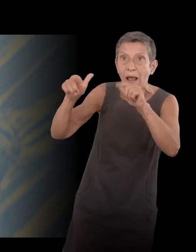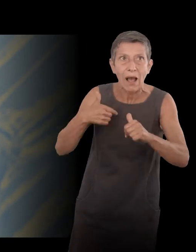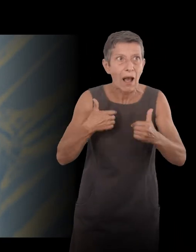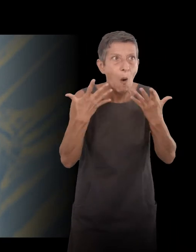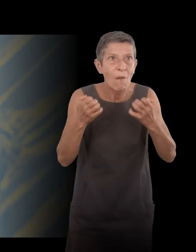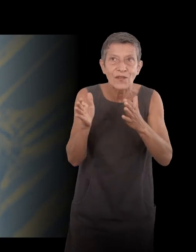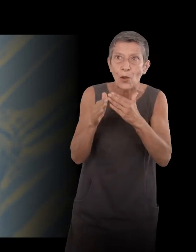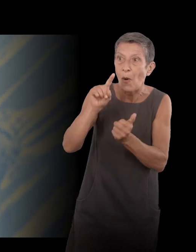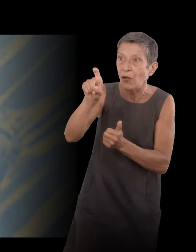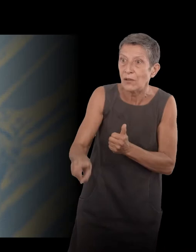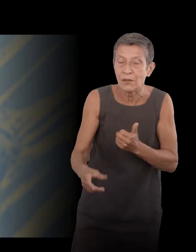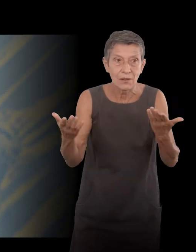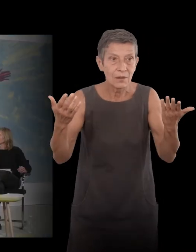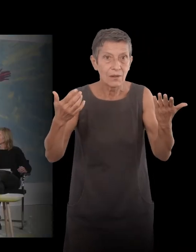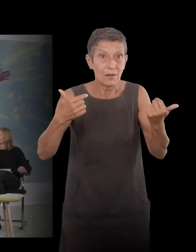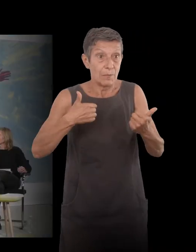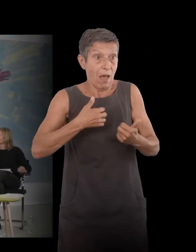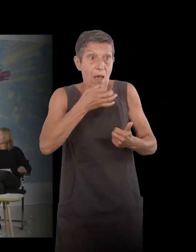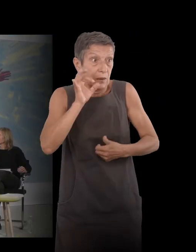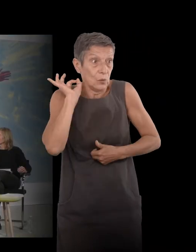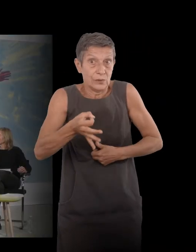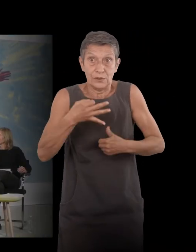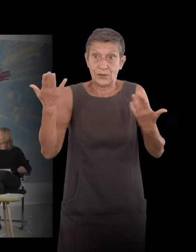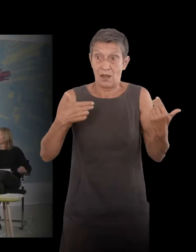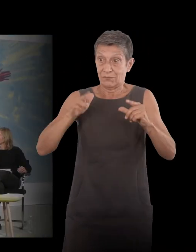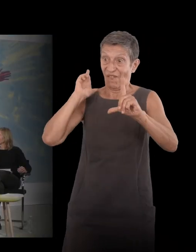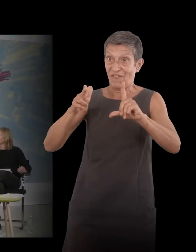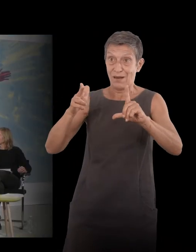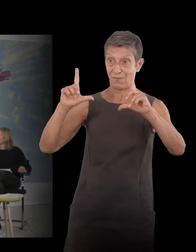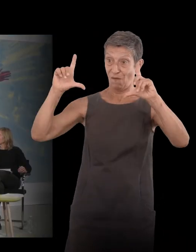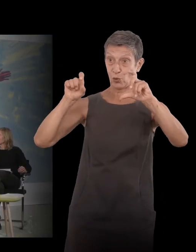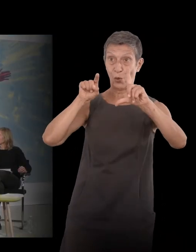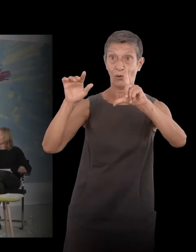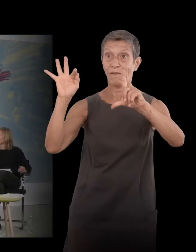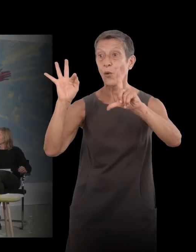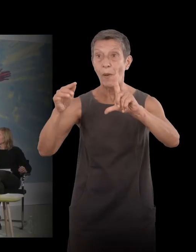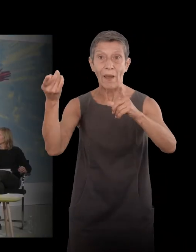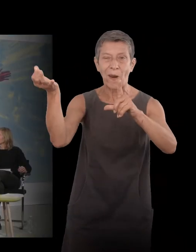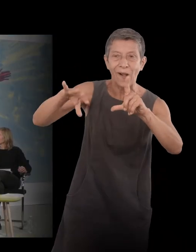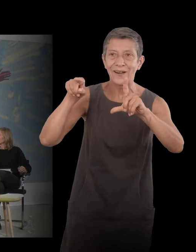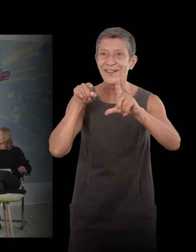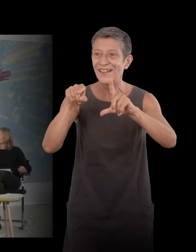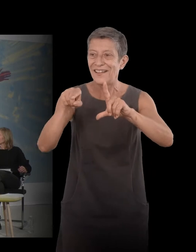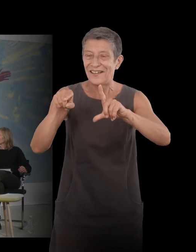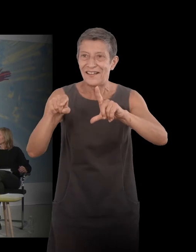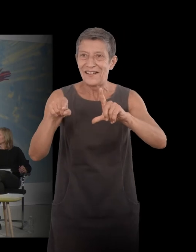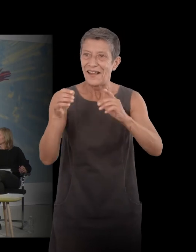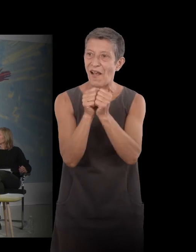I said, well, I said, Flaubert in photo, by a system of a kind trick. he had Madame Bovary in hand and